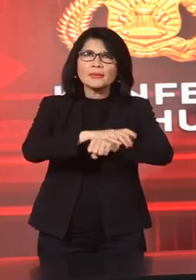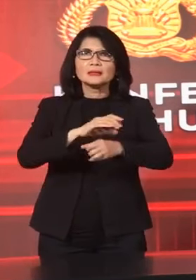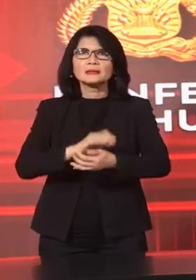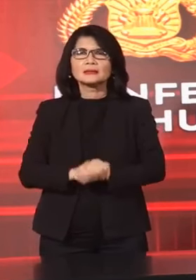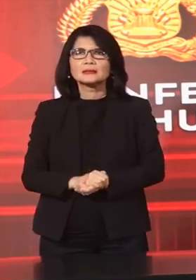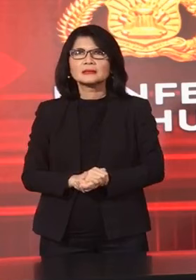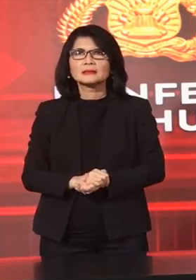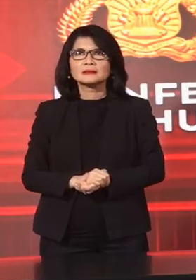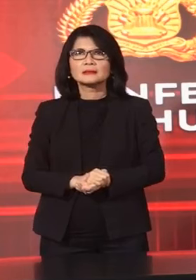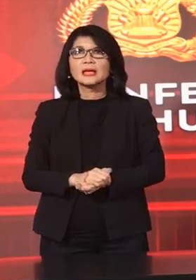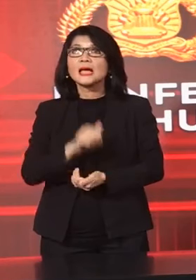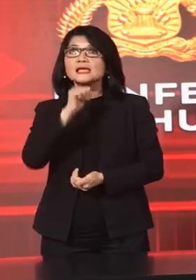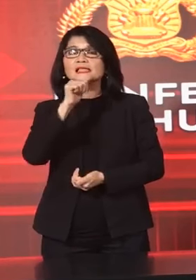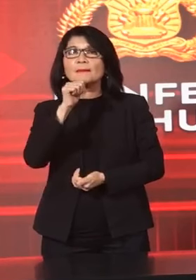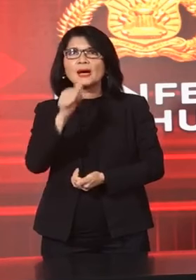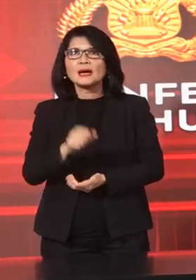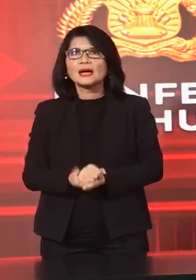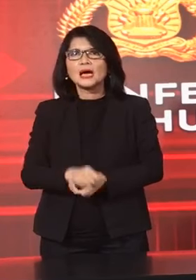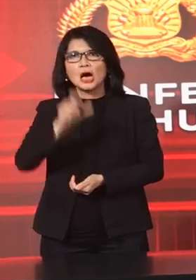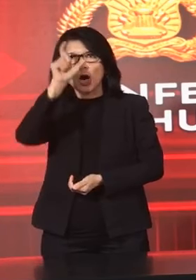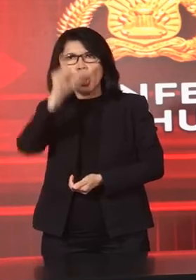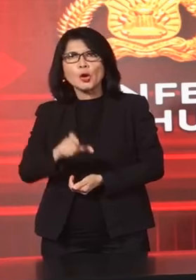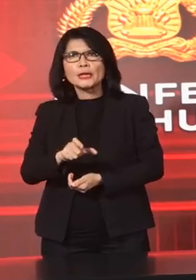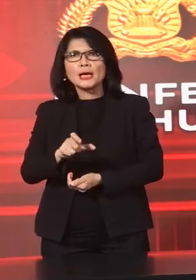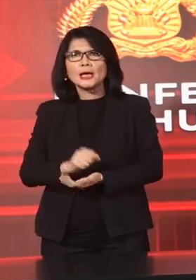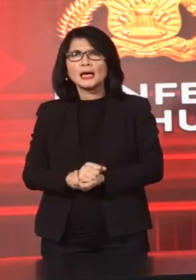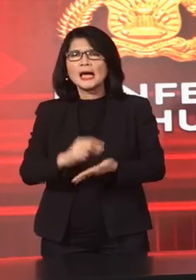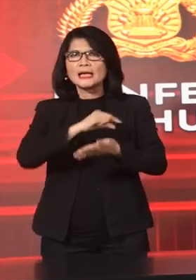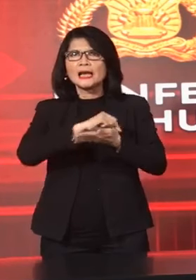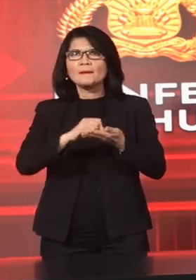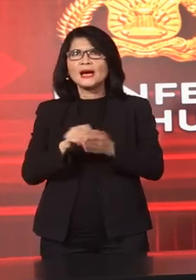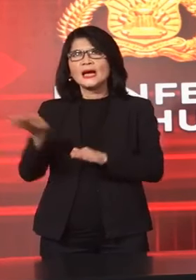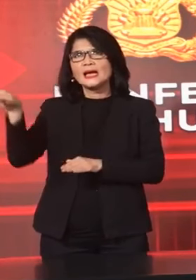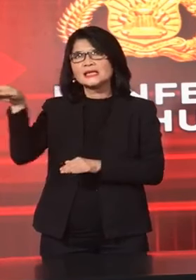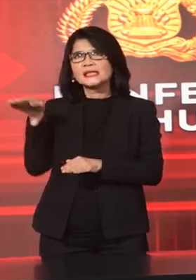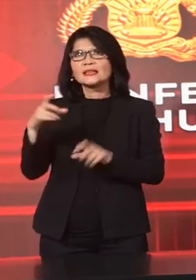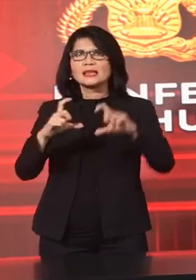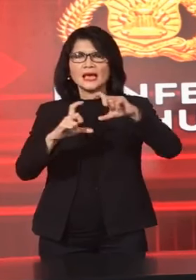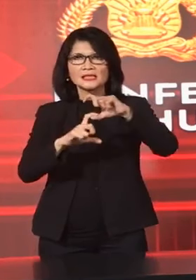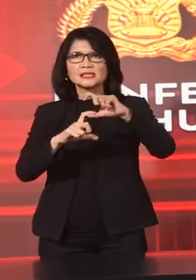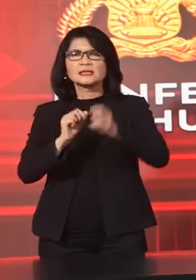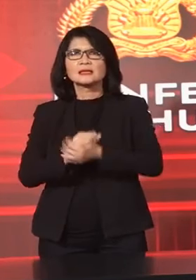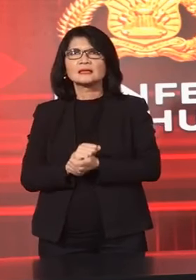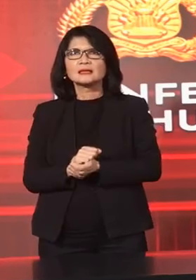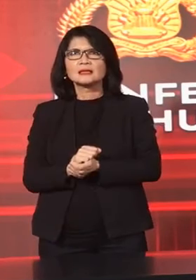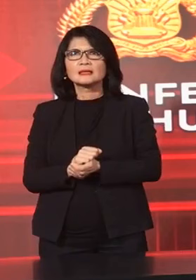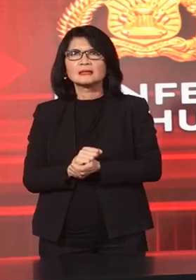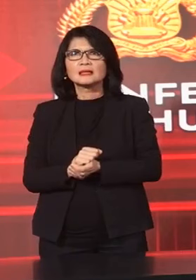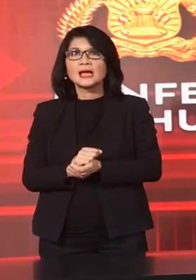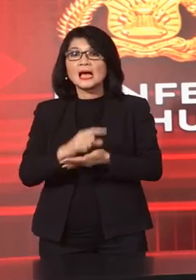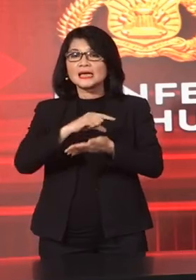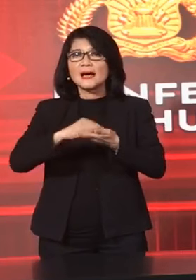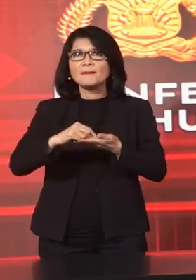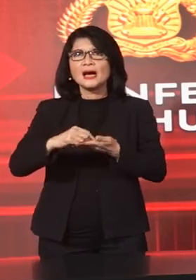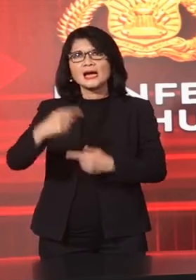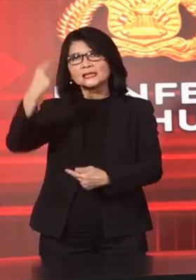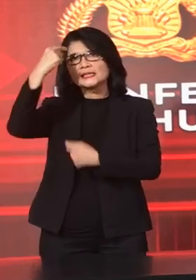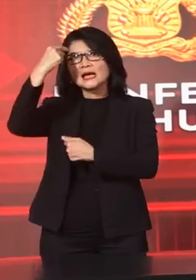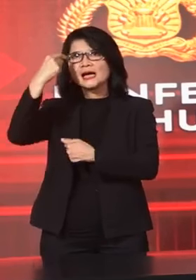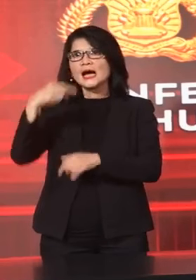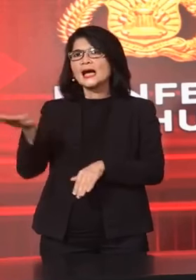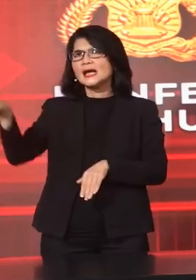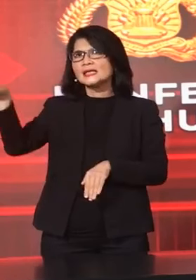Terhadap Pelaku Atas Nama ZS Atas Nama Pelaku Dengan